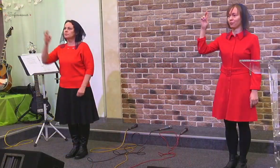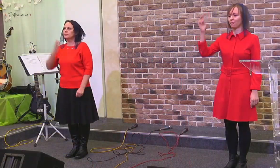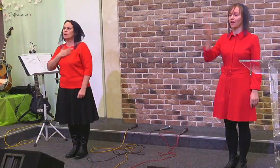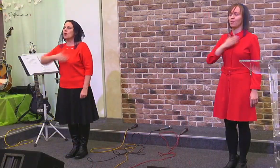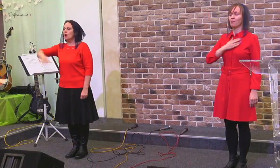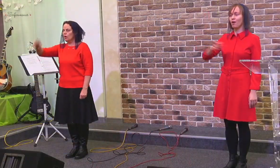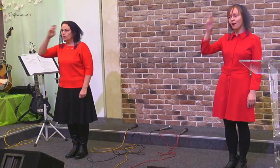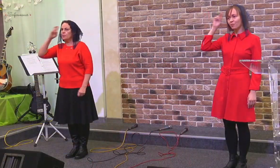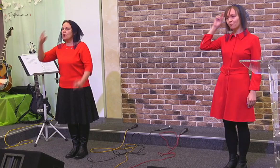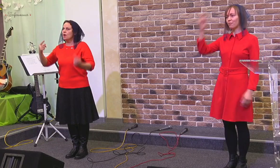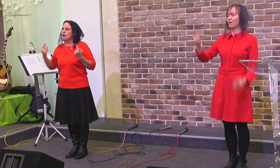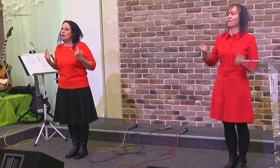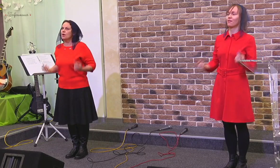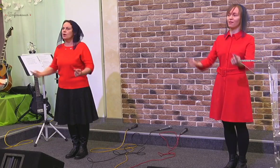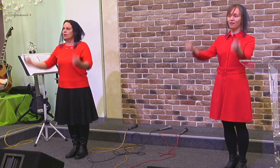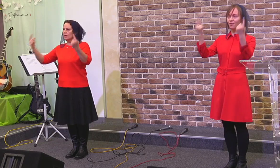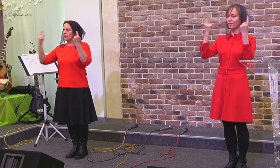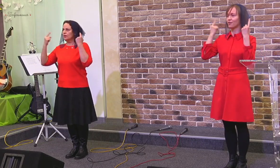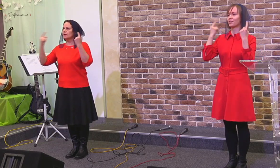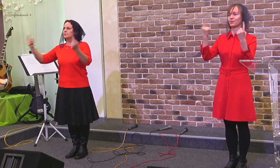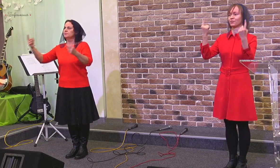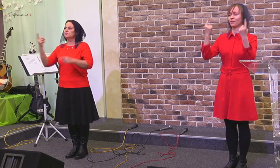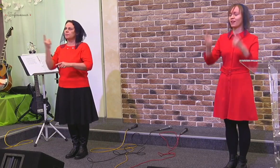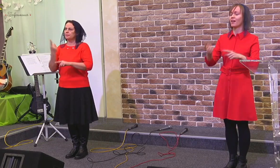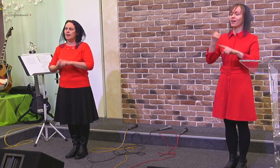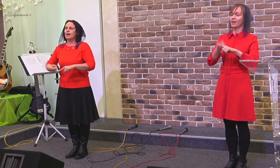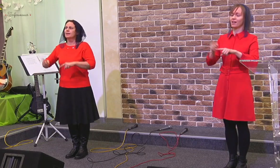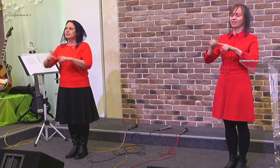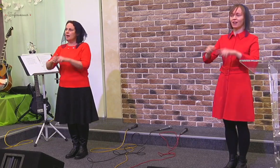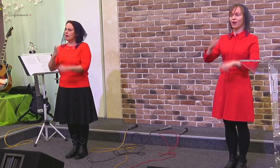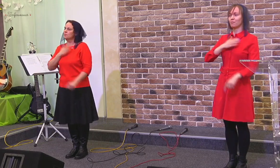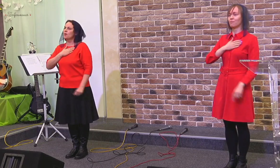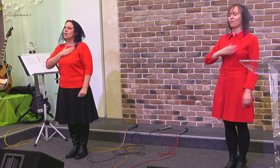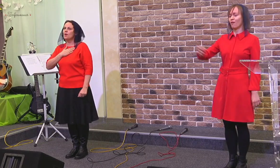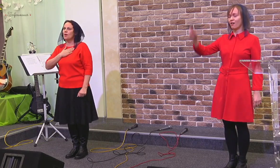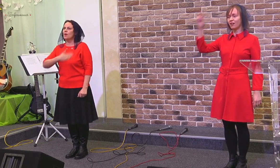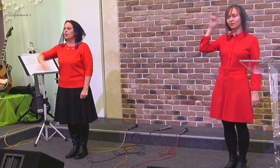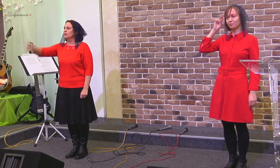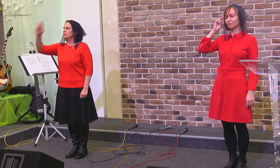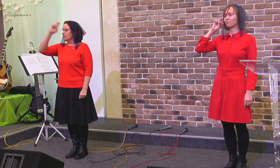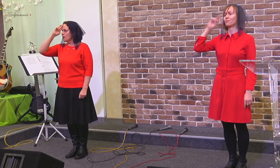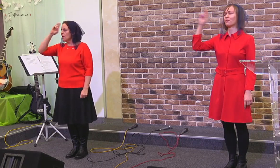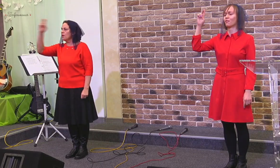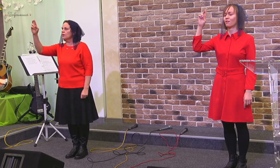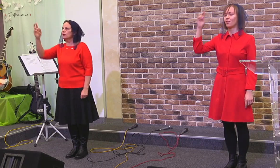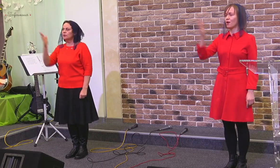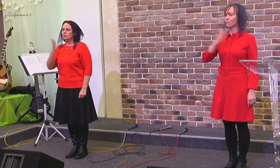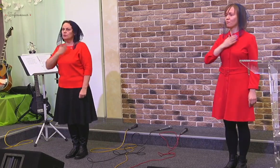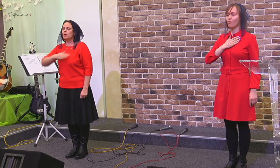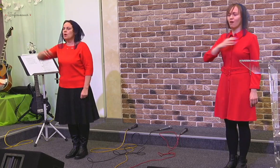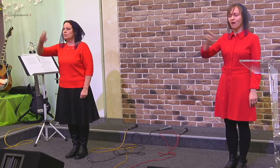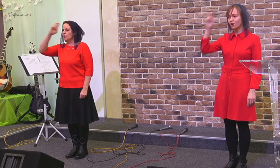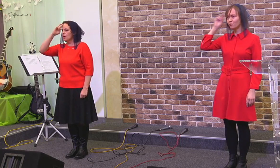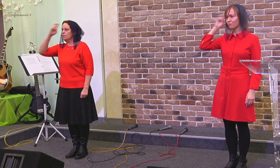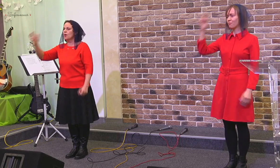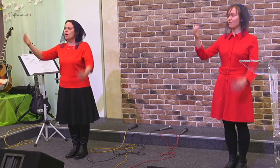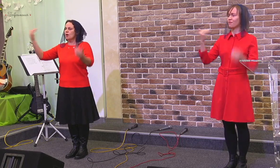мой Бог Это мой Бог, мой Бог